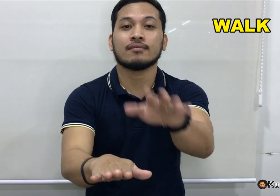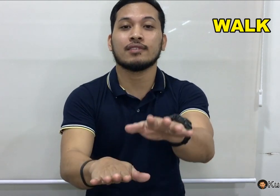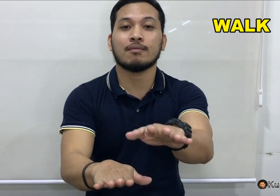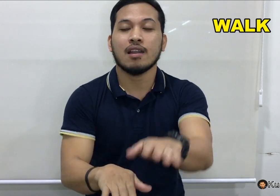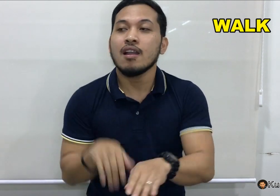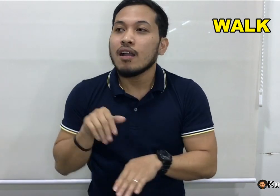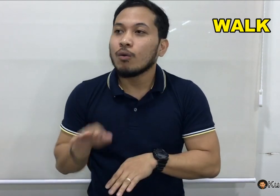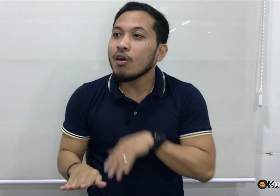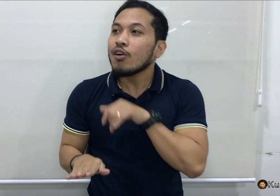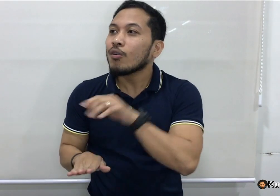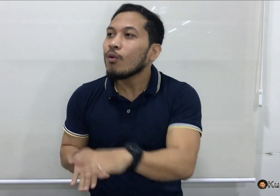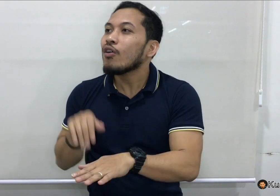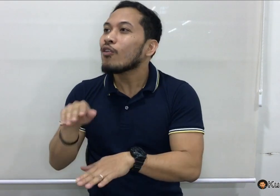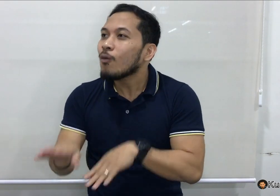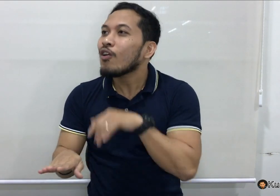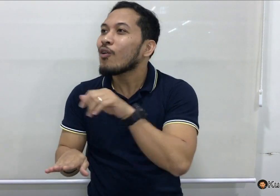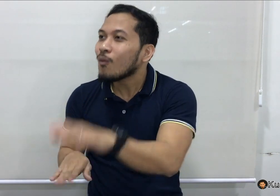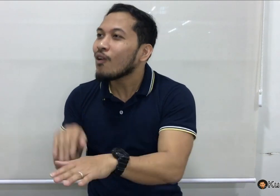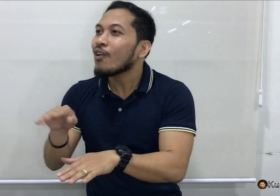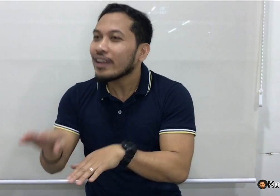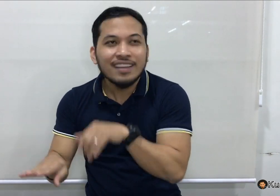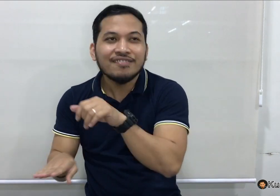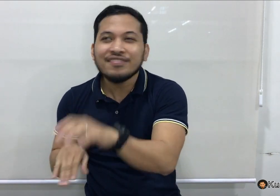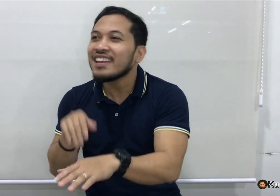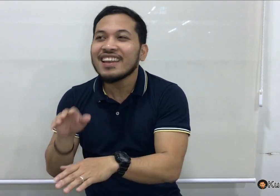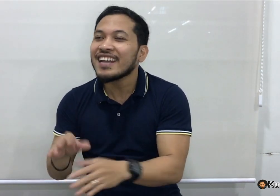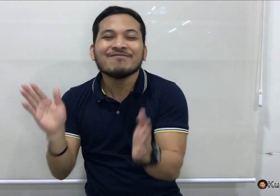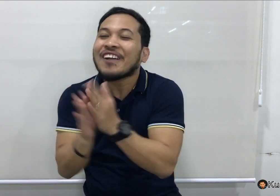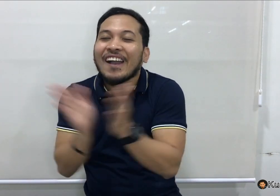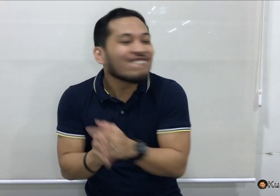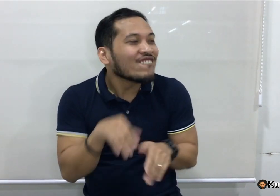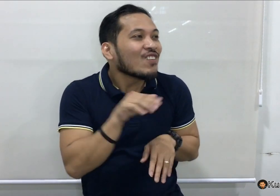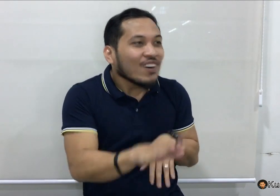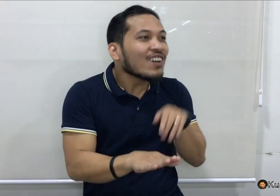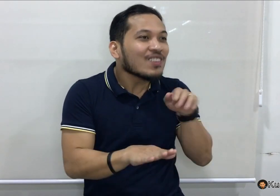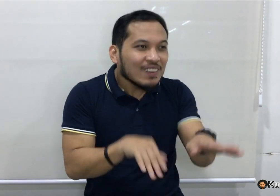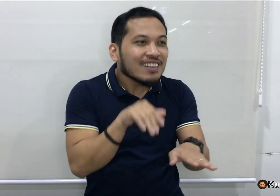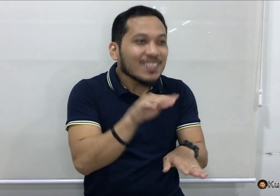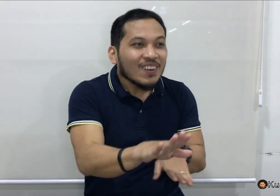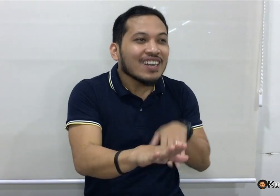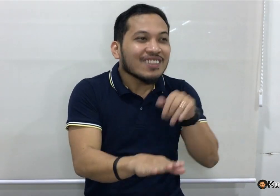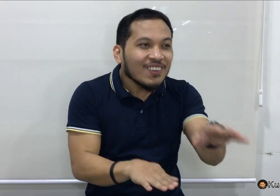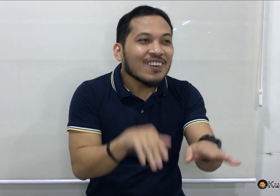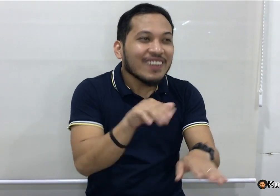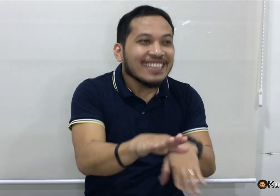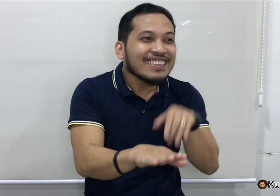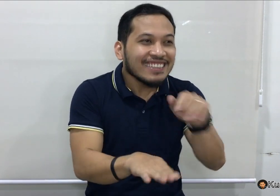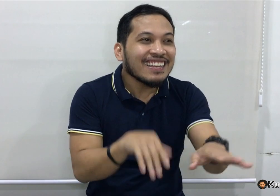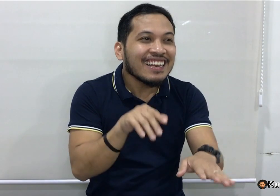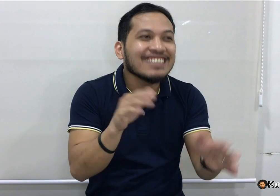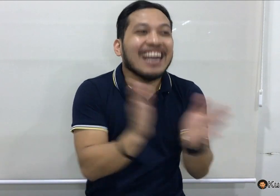Diba? Walk, walk, walk, walk, in the light. Walk, walk, walk, walk in the light.